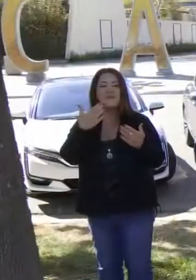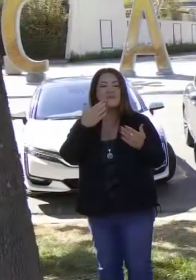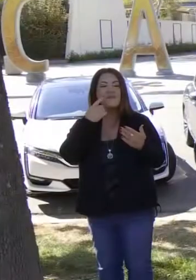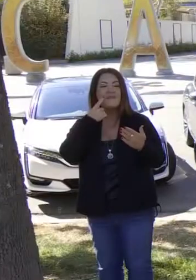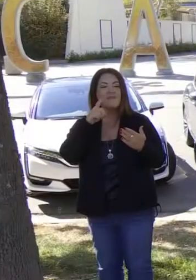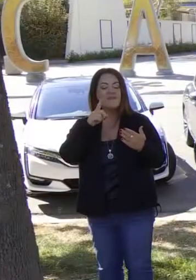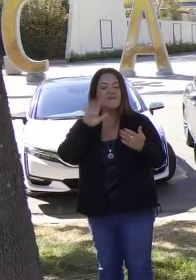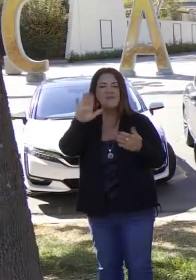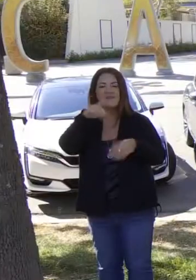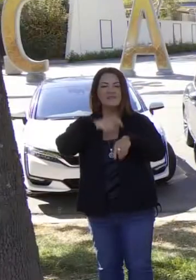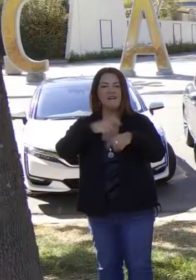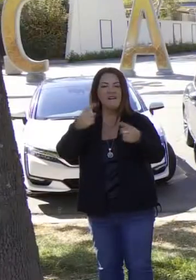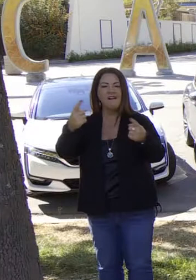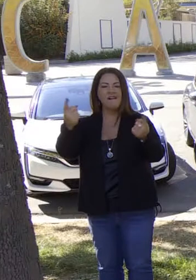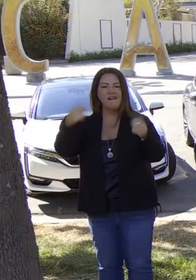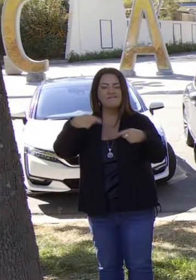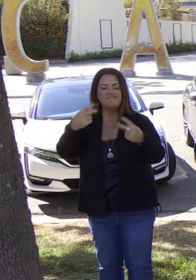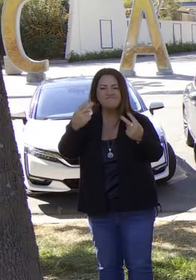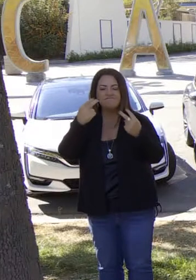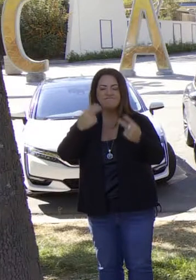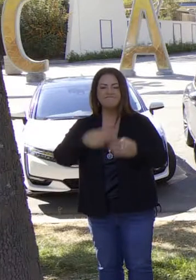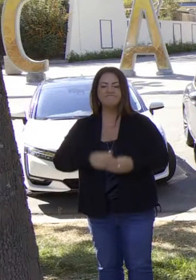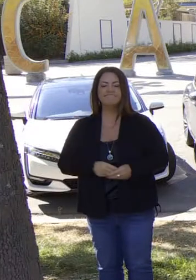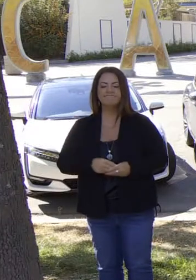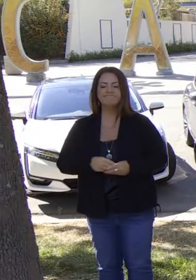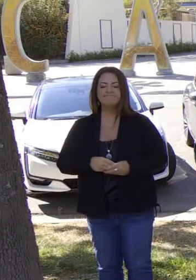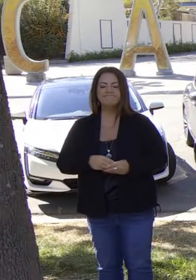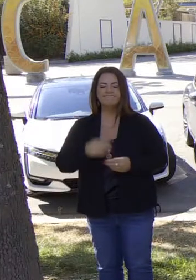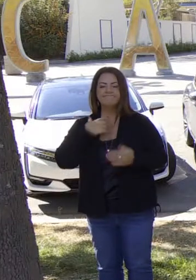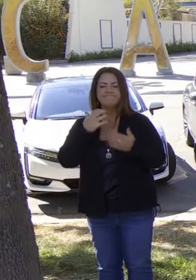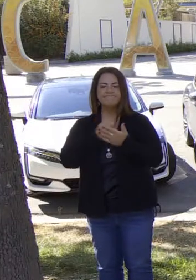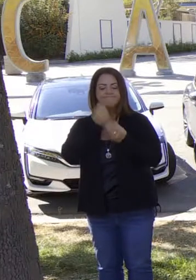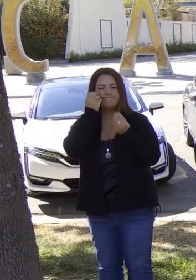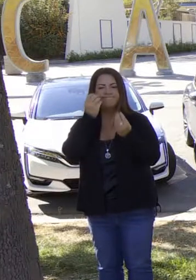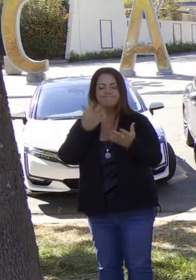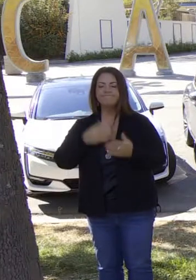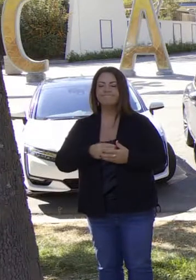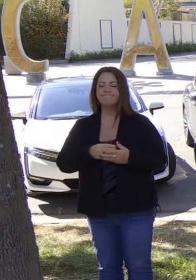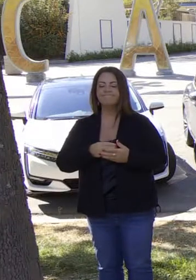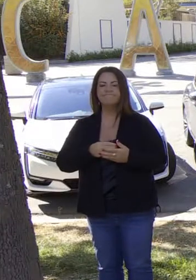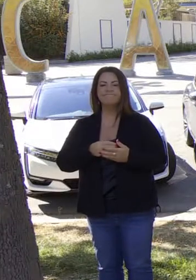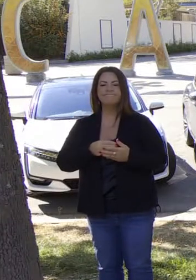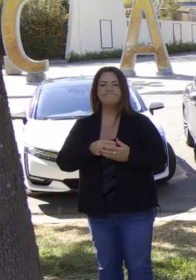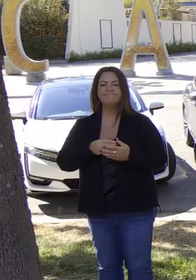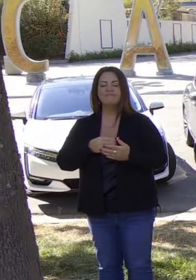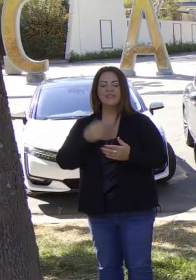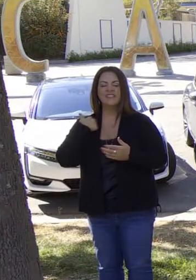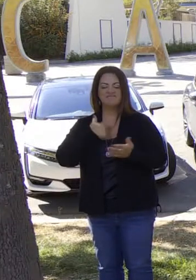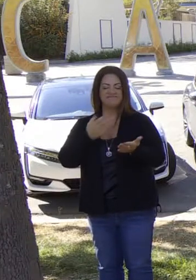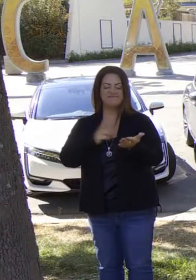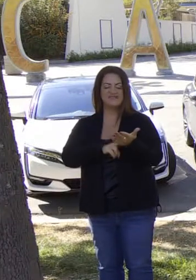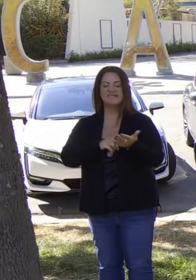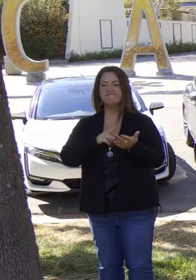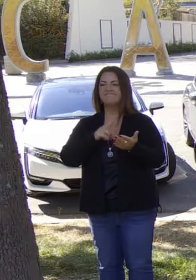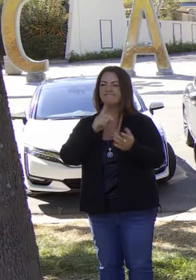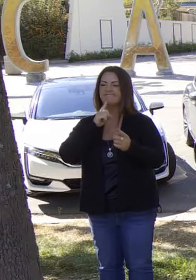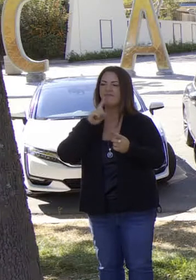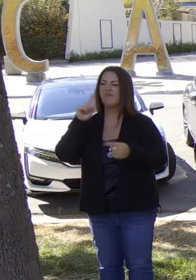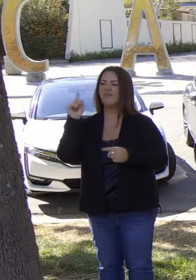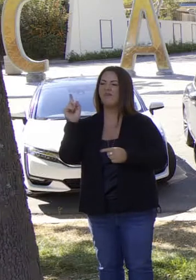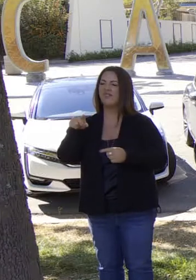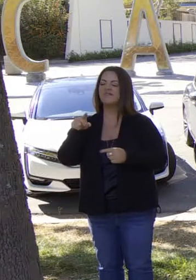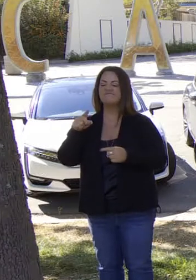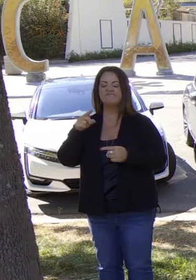Muchas gracias a todos por acompañarnos en esta oportunidad de expresar nuestros puntos de vista. Hemos tomado una orden